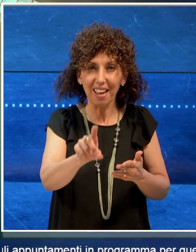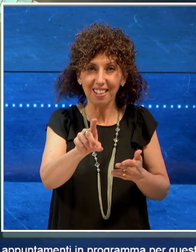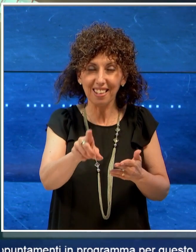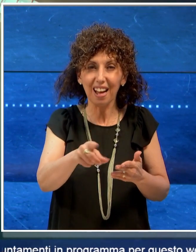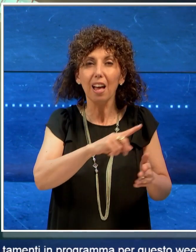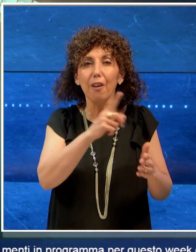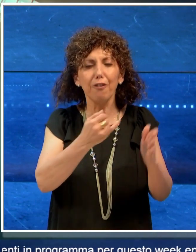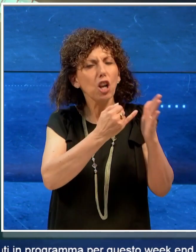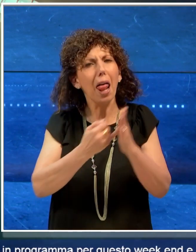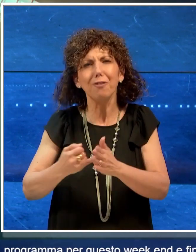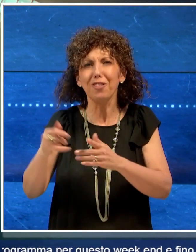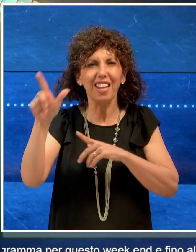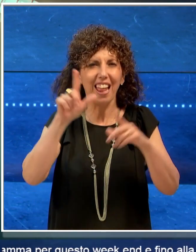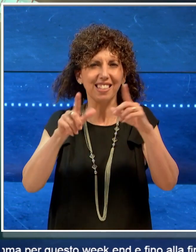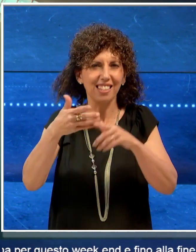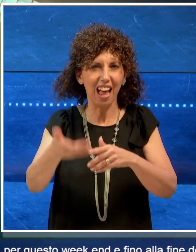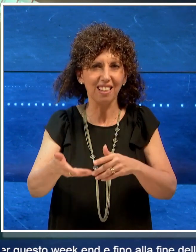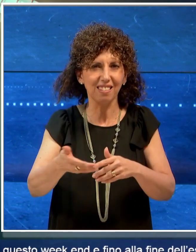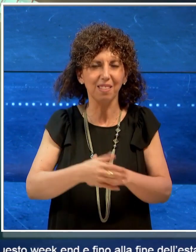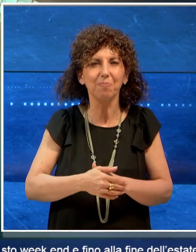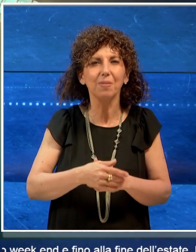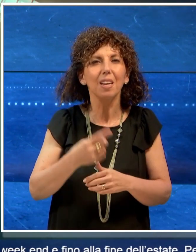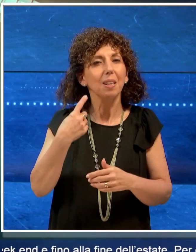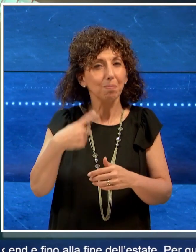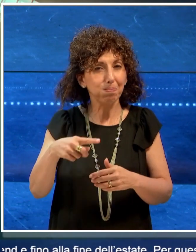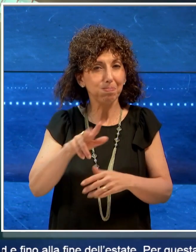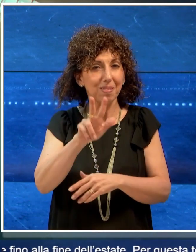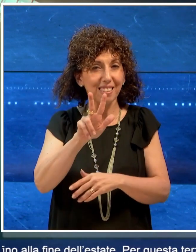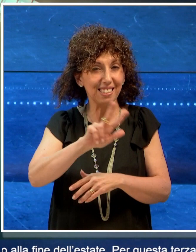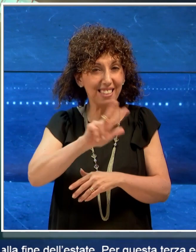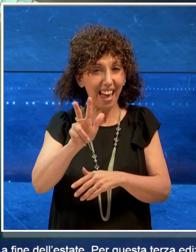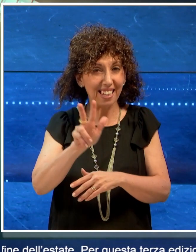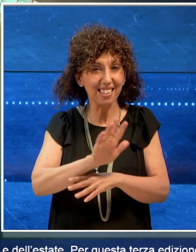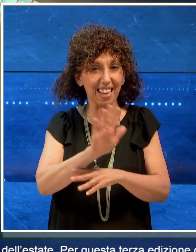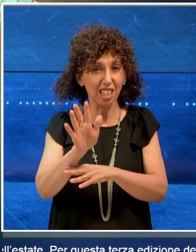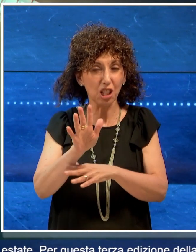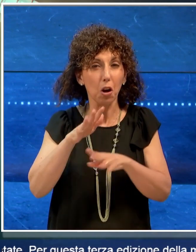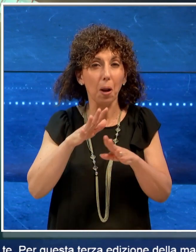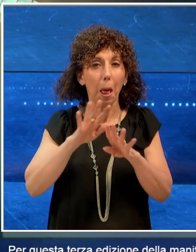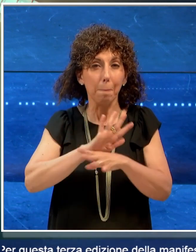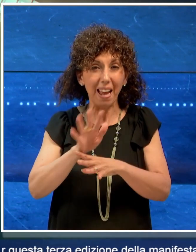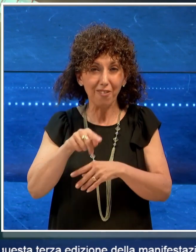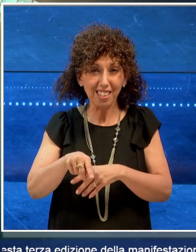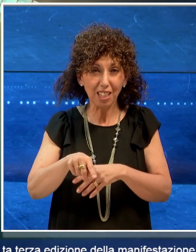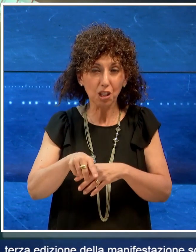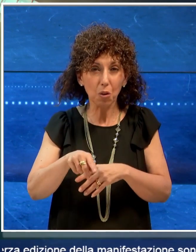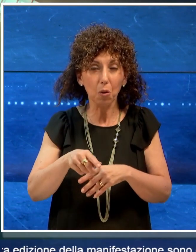fino alla fine dell'estate. Per questa terza edizione della manifestazione sono